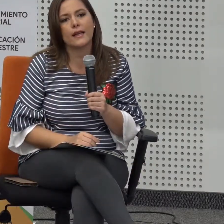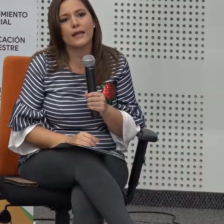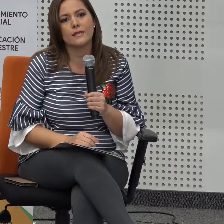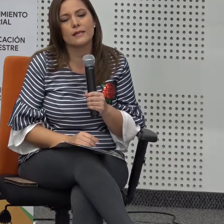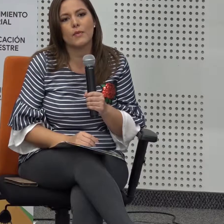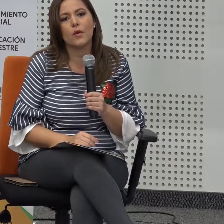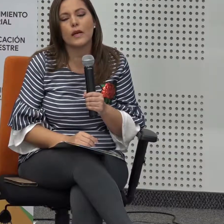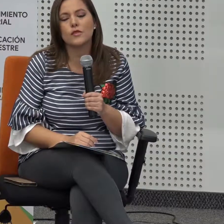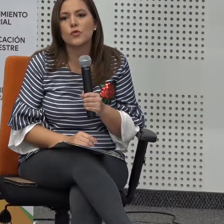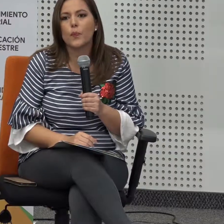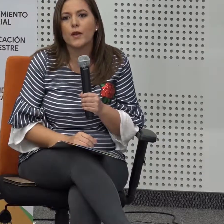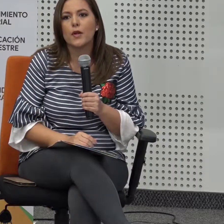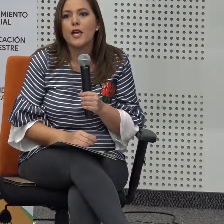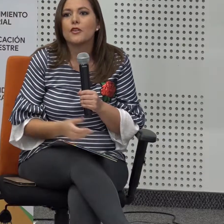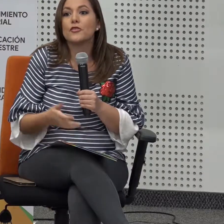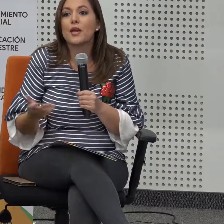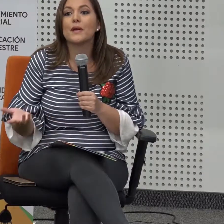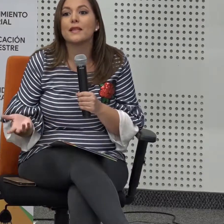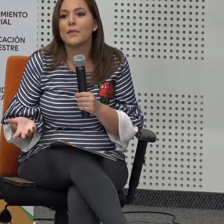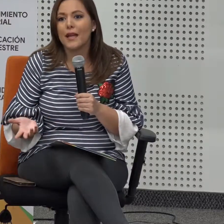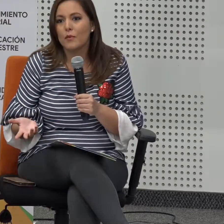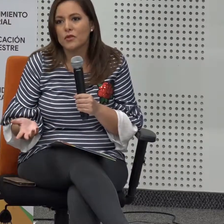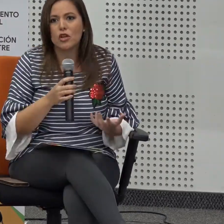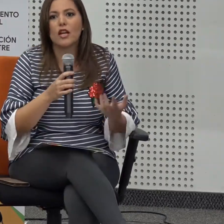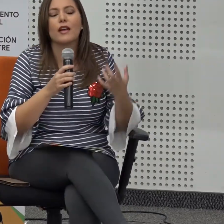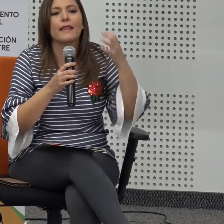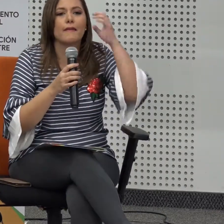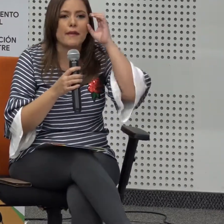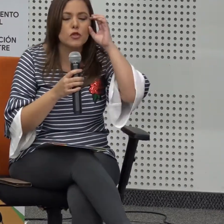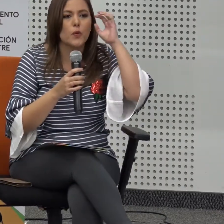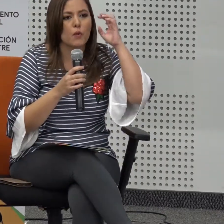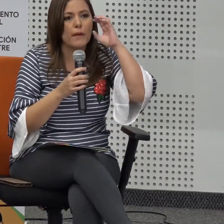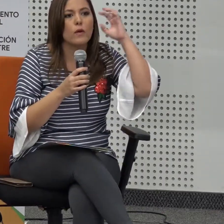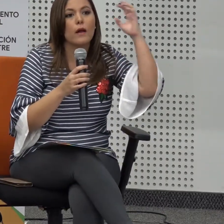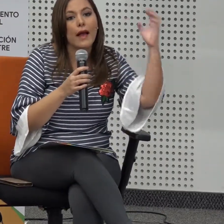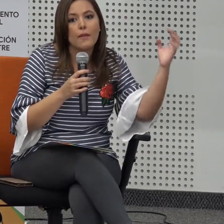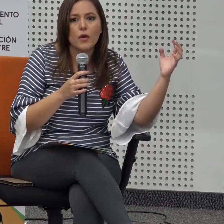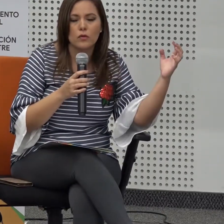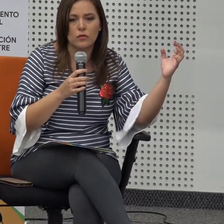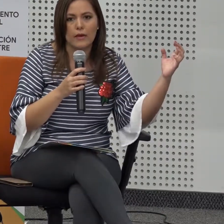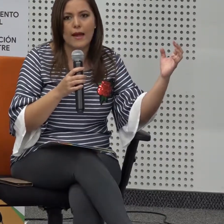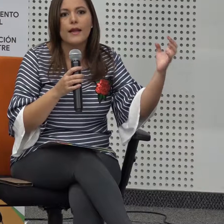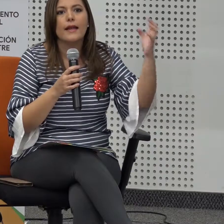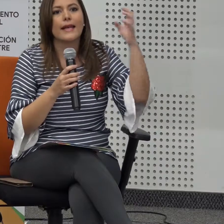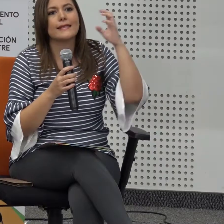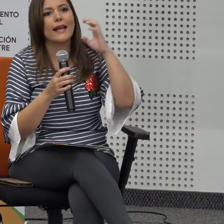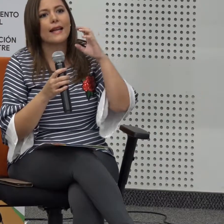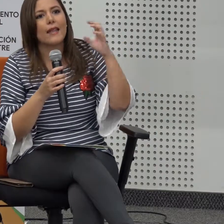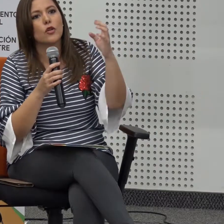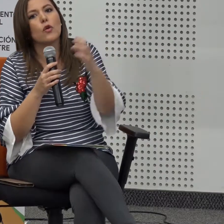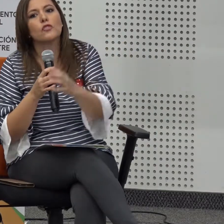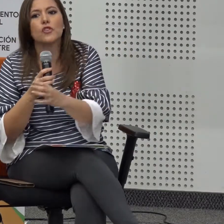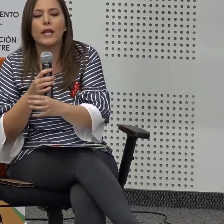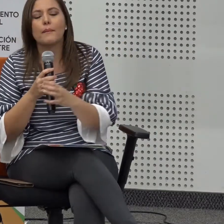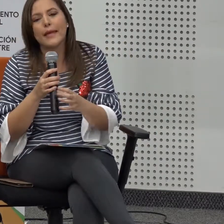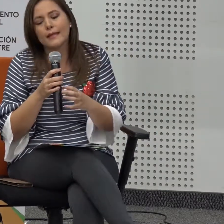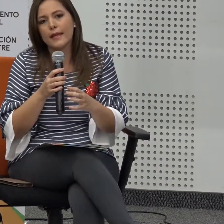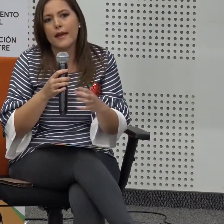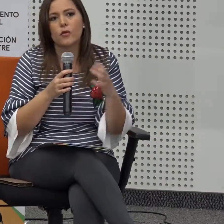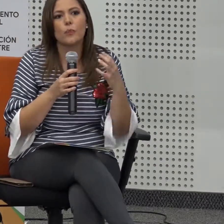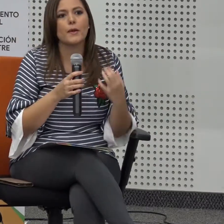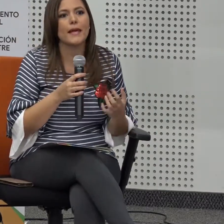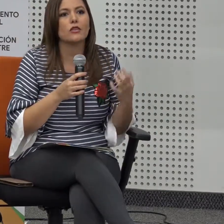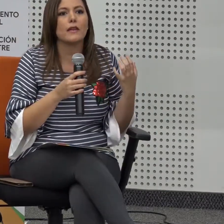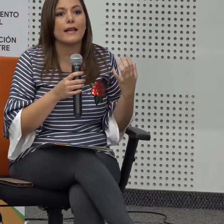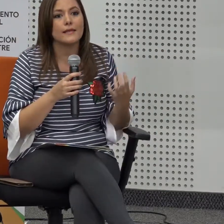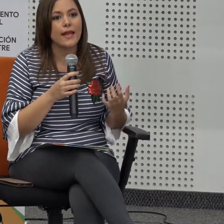carrera en el sistema de educación superior no siempre terminamos yo creo que debemos promover un cambio cultural que esté anclado no solamente